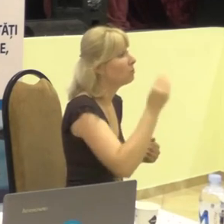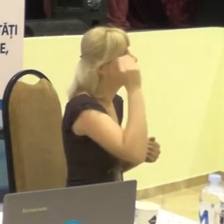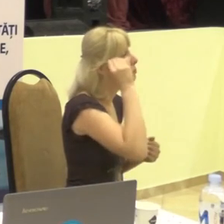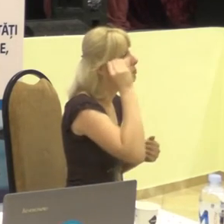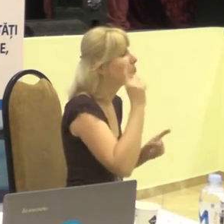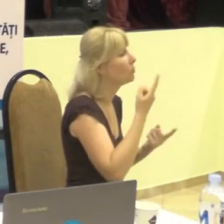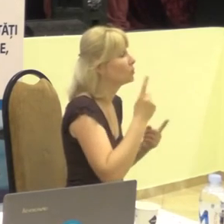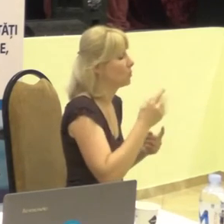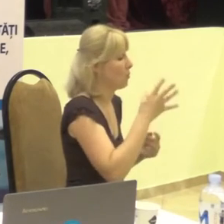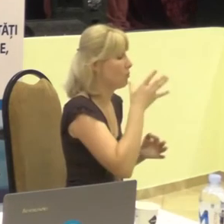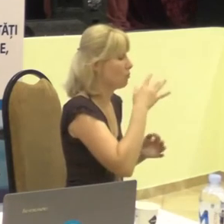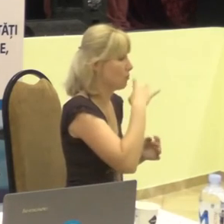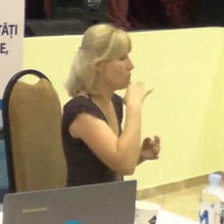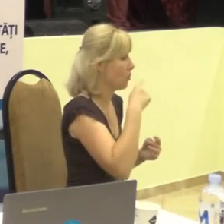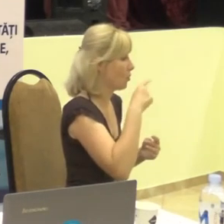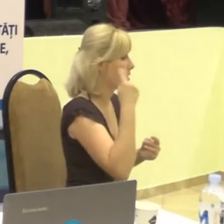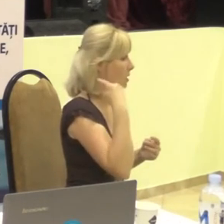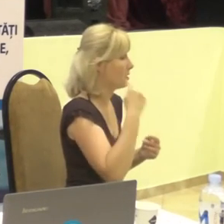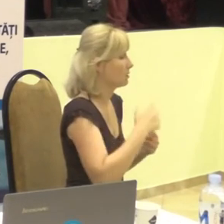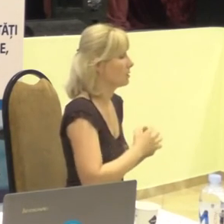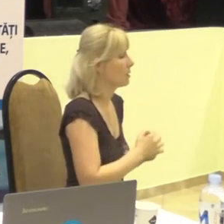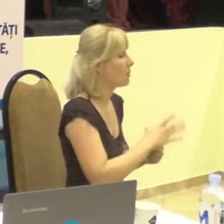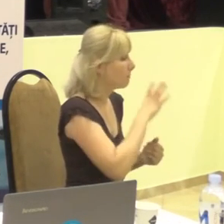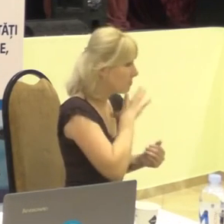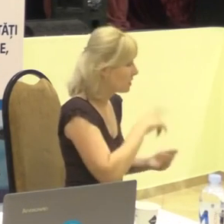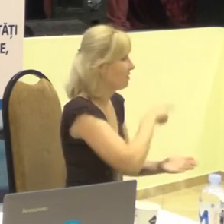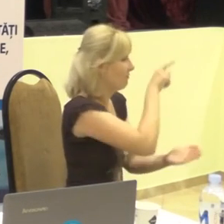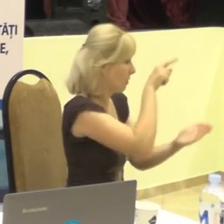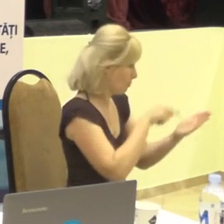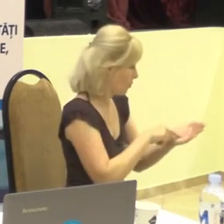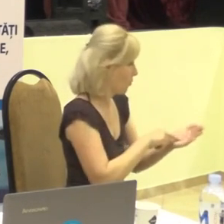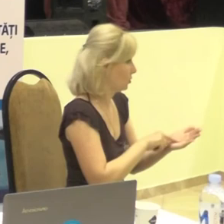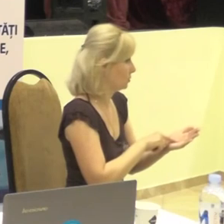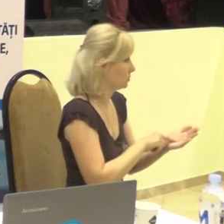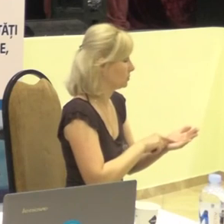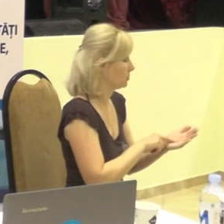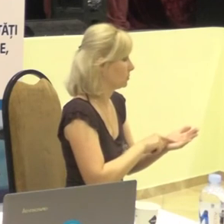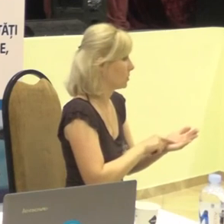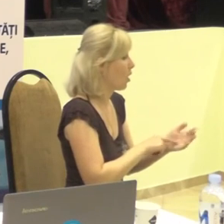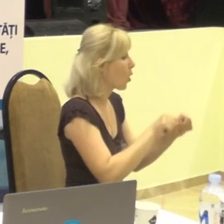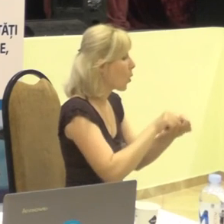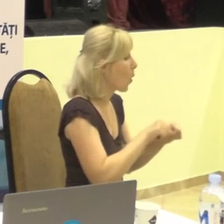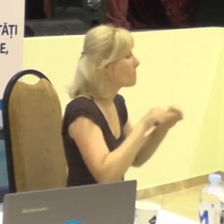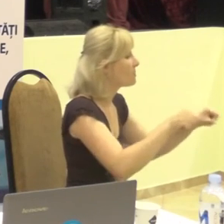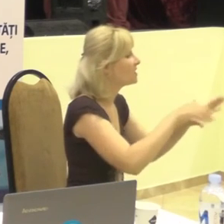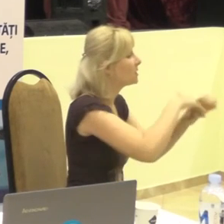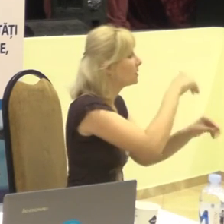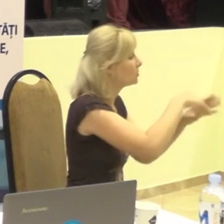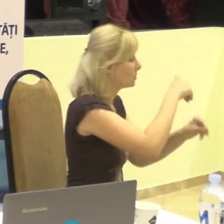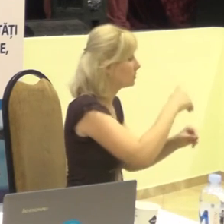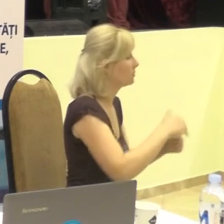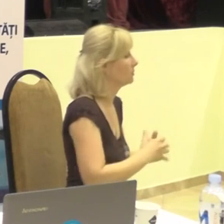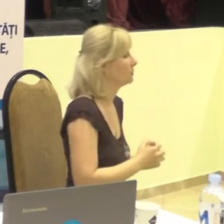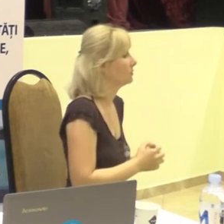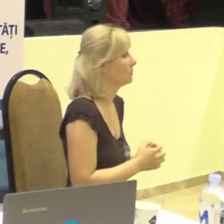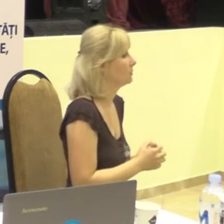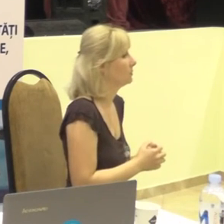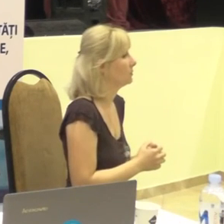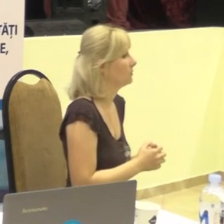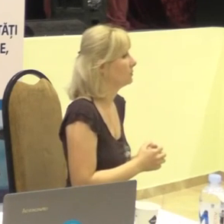Acum câțiva ani în urmă, încă am formulat o întrebare foarte concretă pentru Comisie Electorală Centrală și